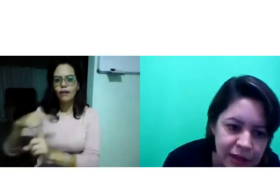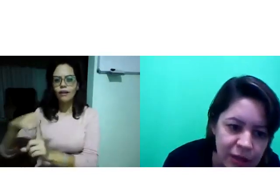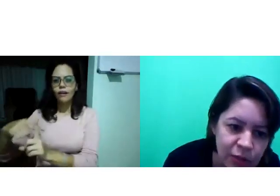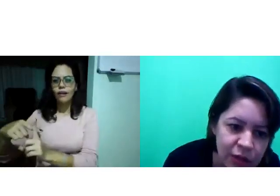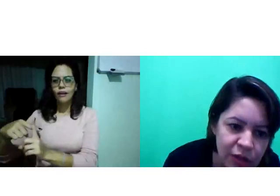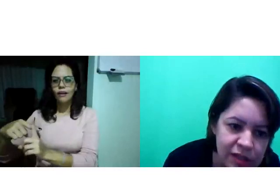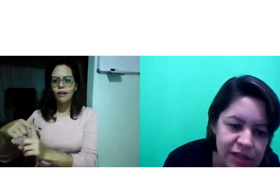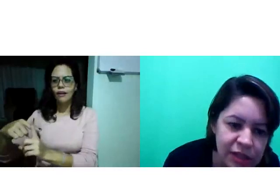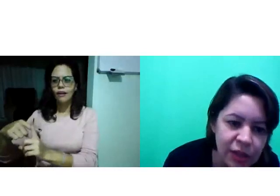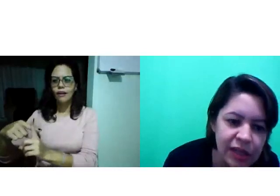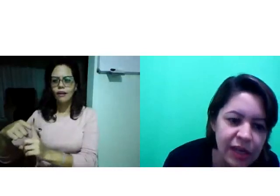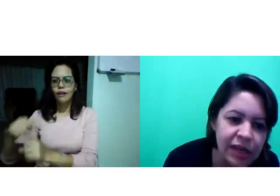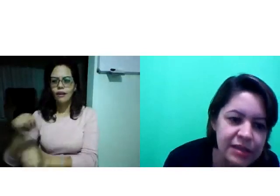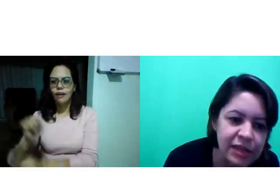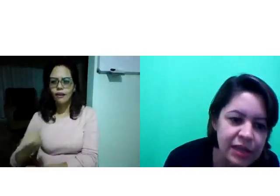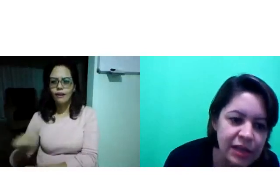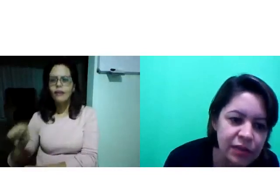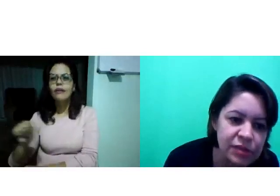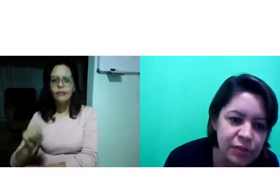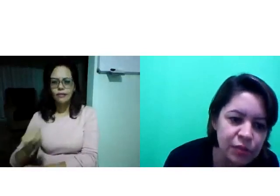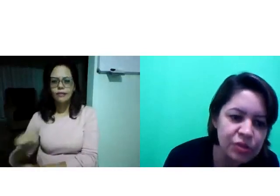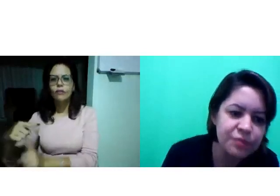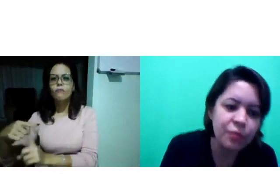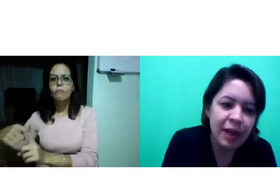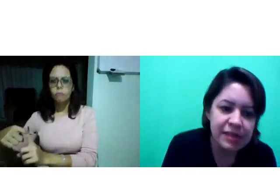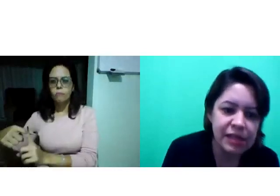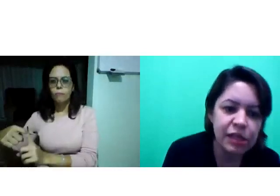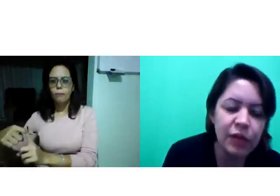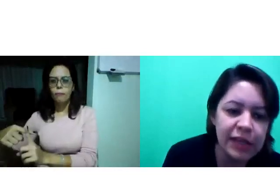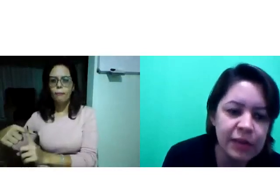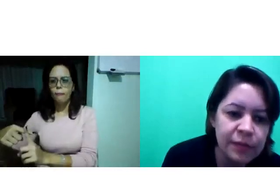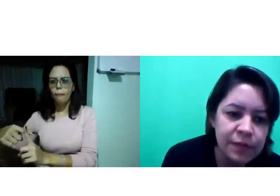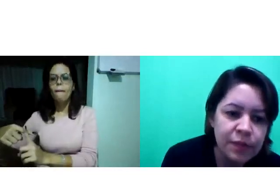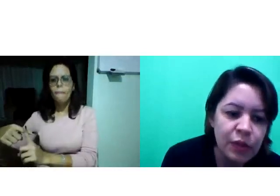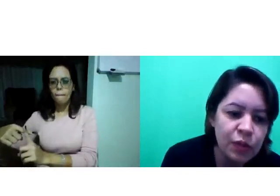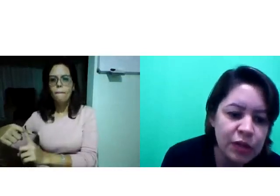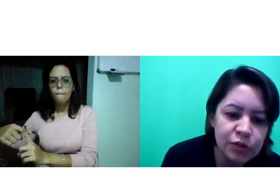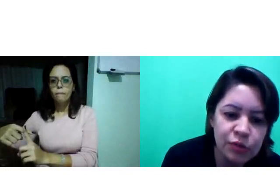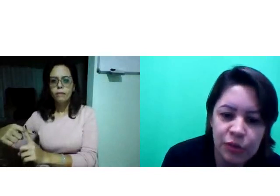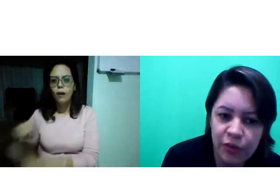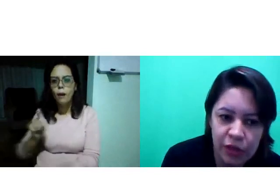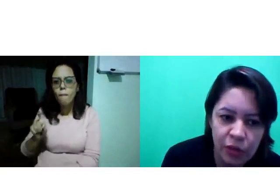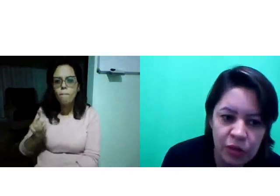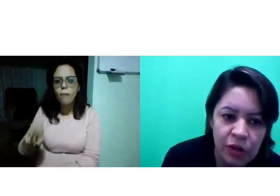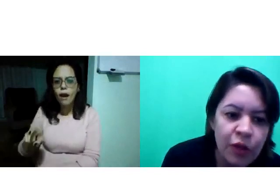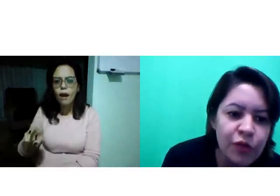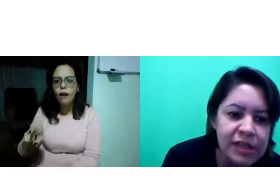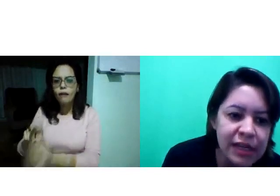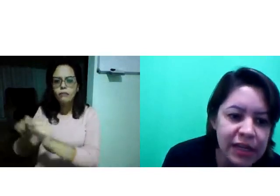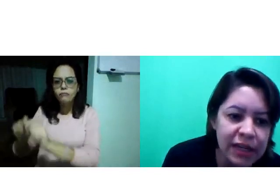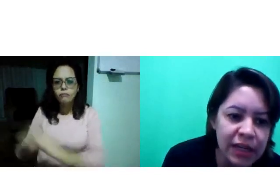Tem um iconezinho ali, seria um símbolo de maizinho ali, no canto inferior?